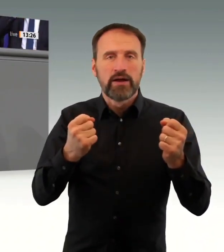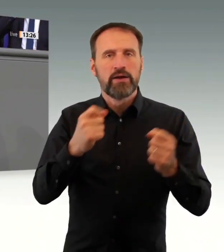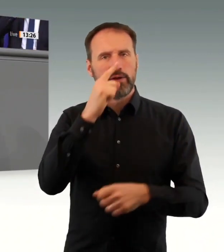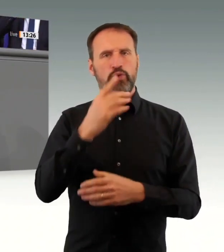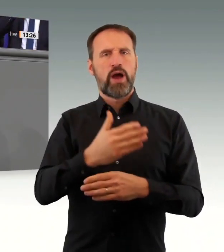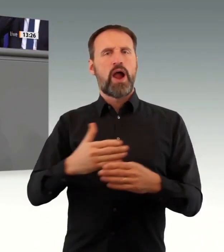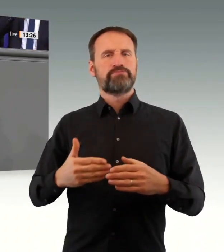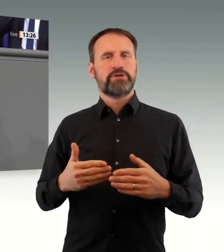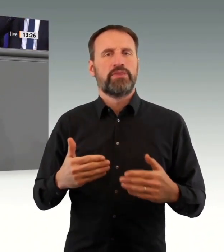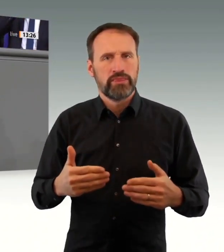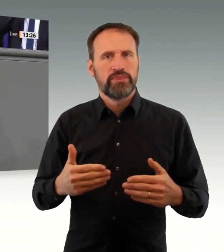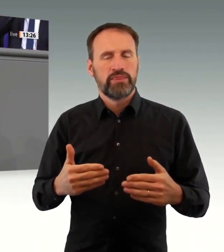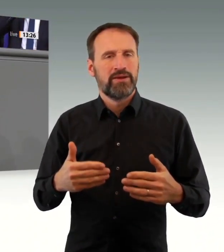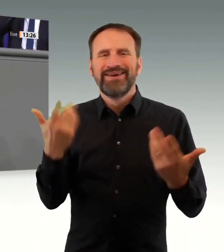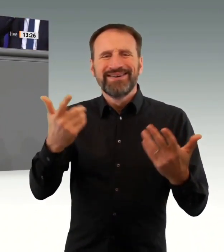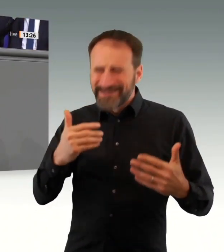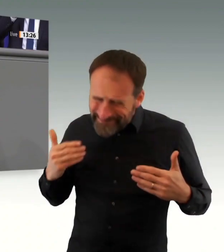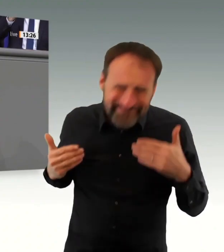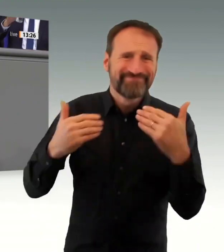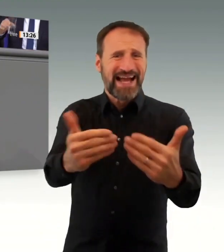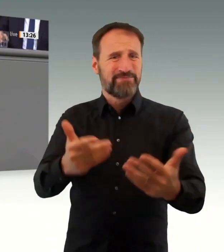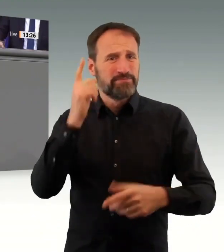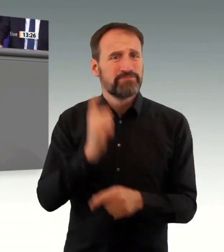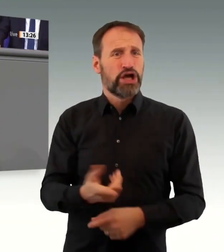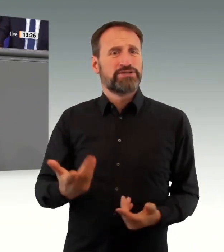das müssen sich ankreiden. Das ist ein Fehler, den Sie hier machen an der Stelle.